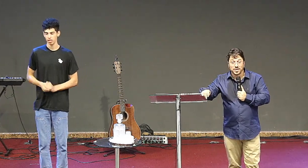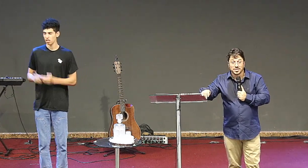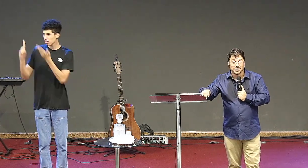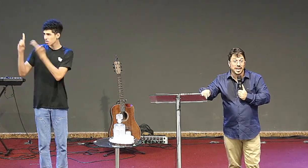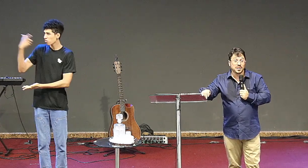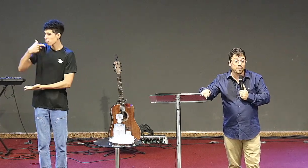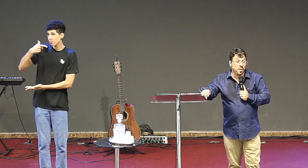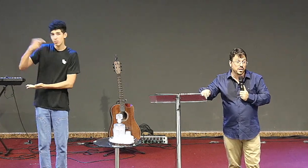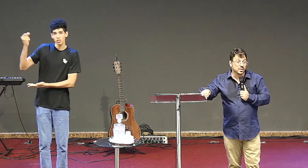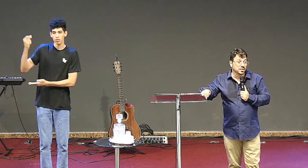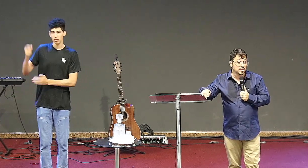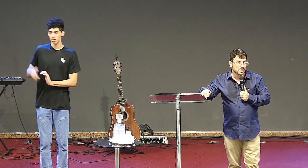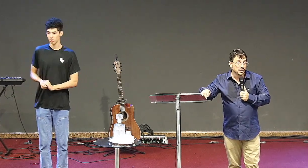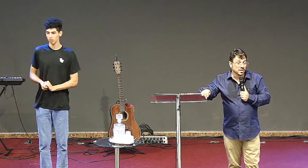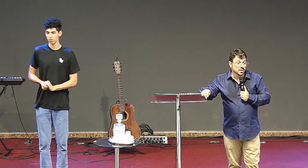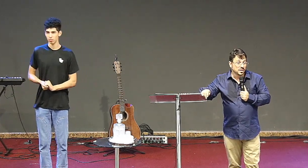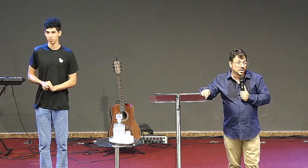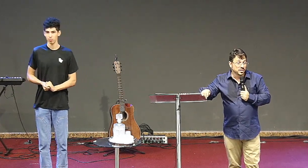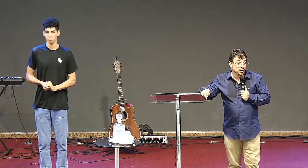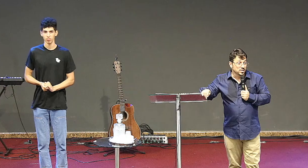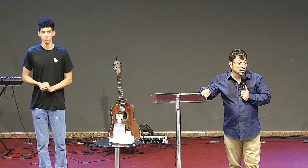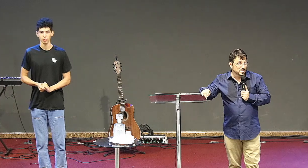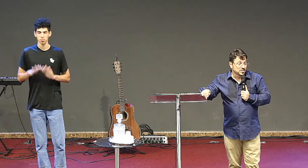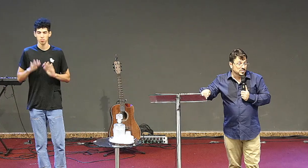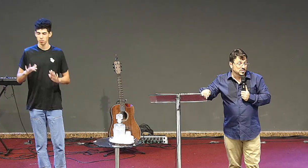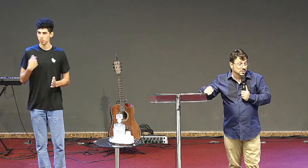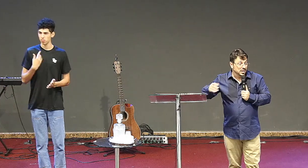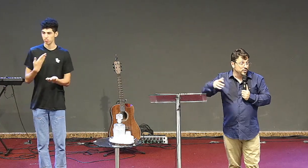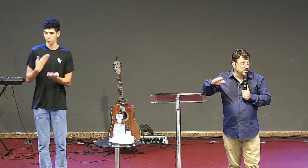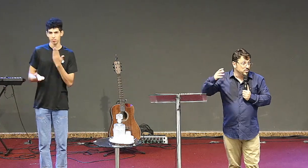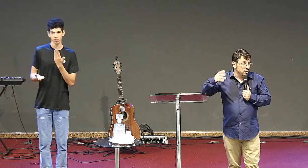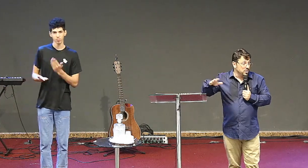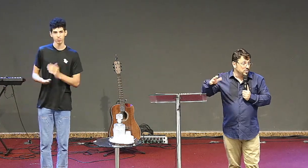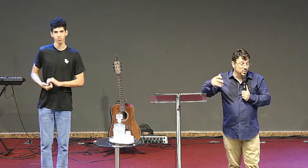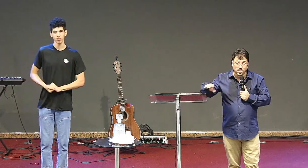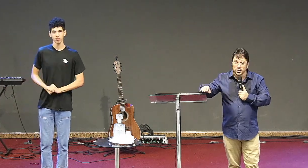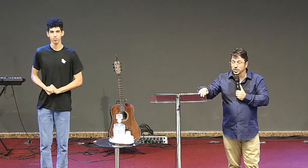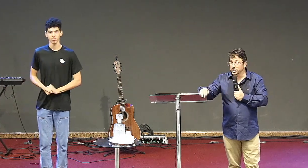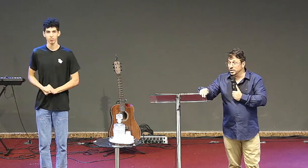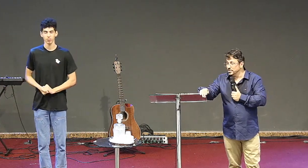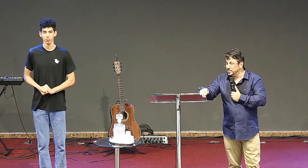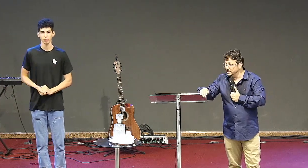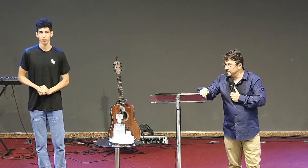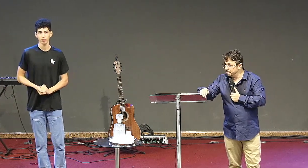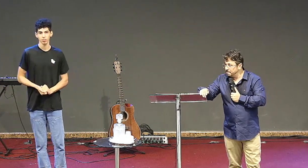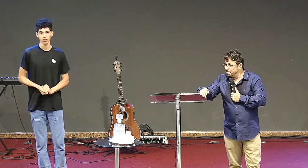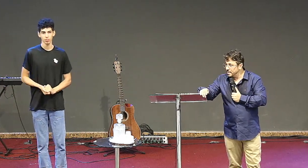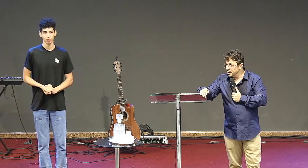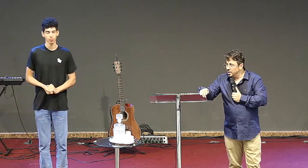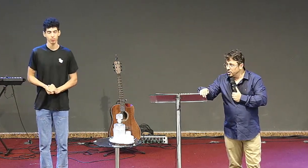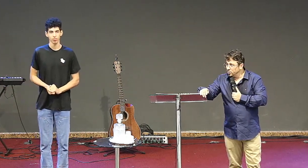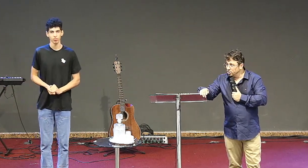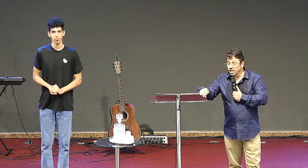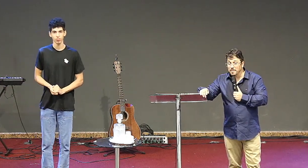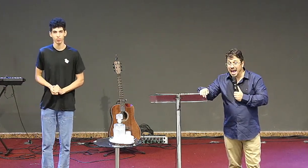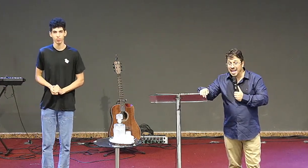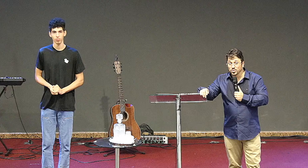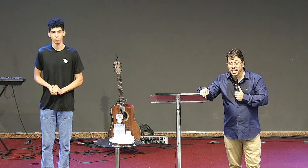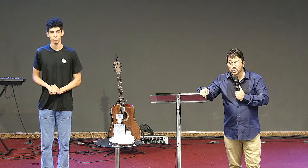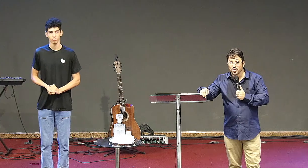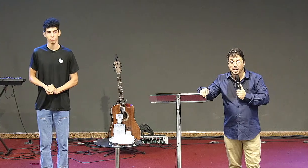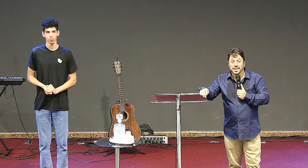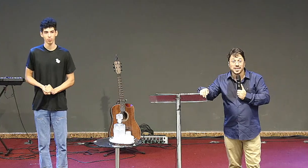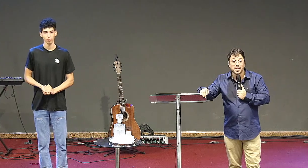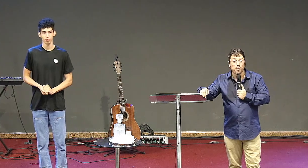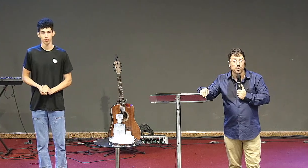chamou para fazer está indo embora e Deus está levando embora o meu candeeiro o chamado